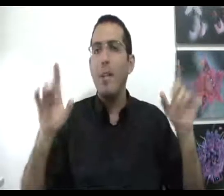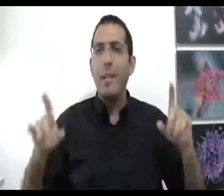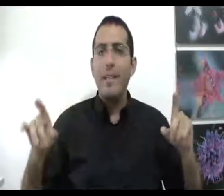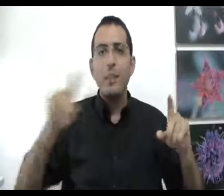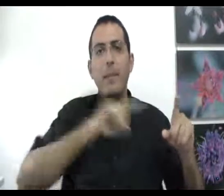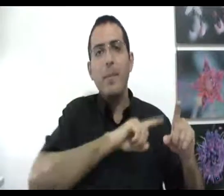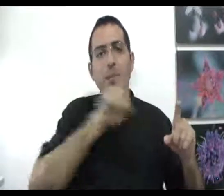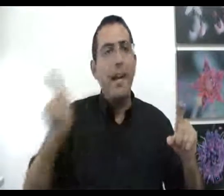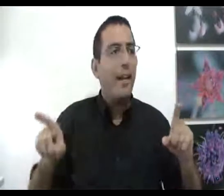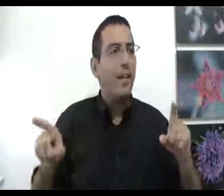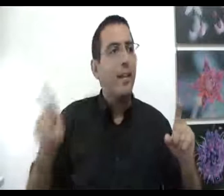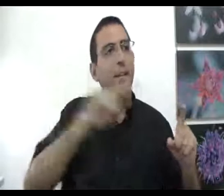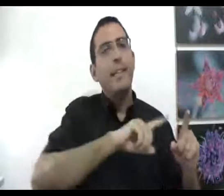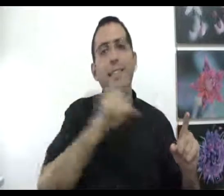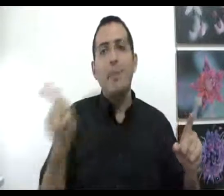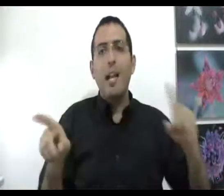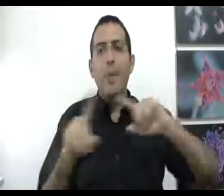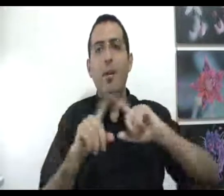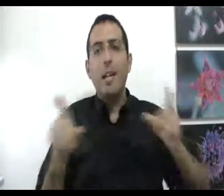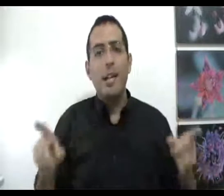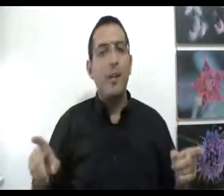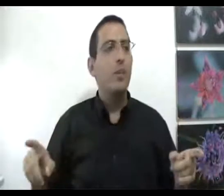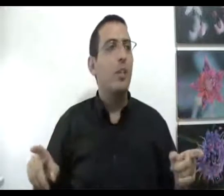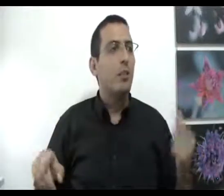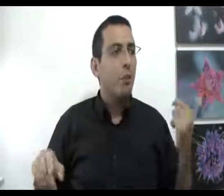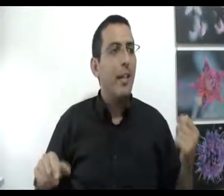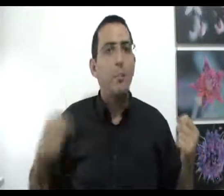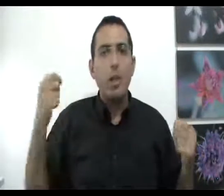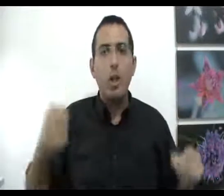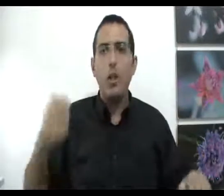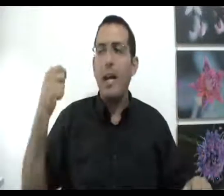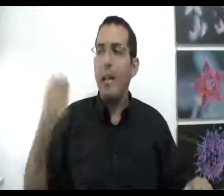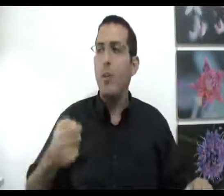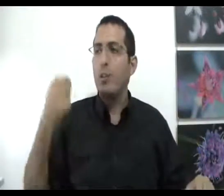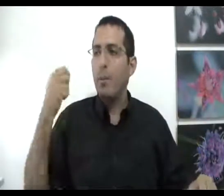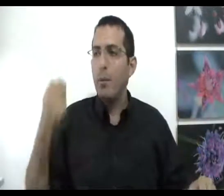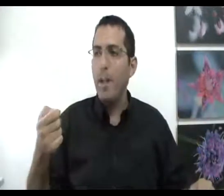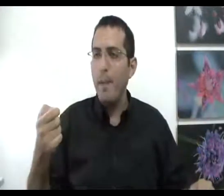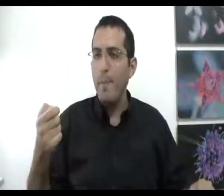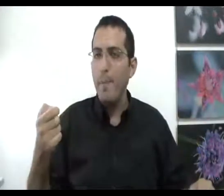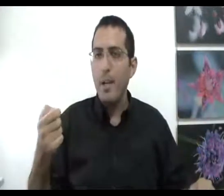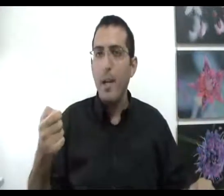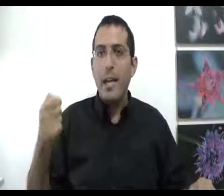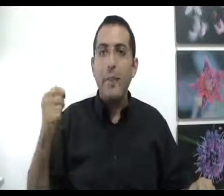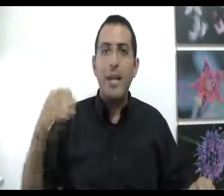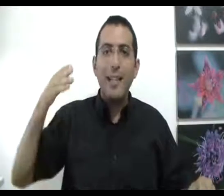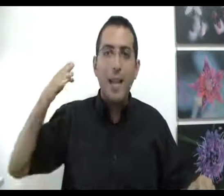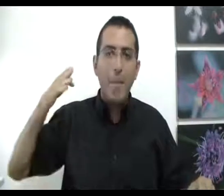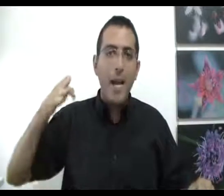יש ביניהם דרך שמובילה מראון אחד לראון שני זאת אומרת, מכל רעיון שבעולם אפשר להתעמק